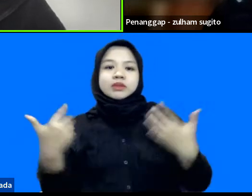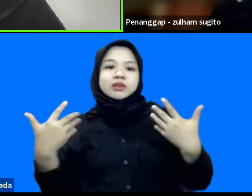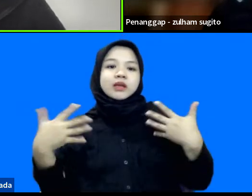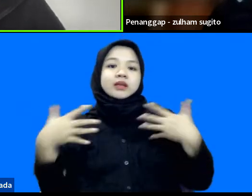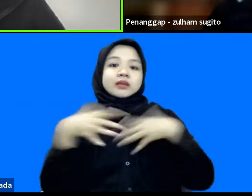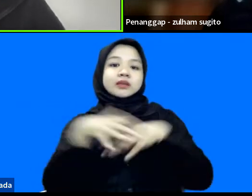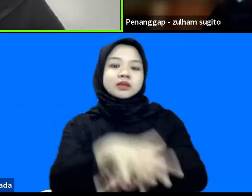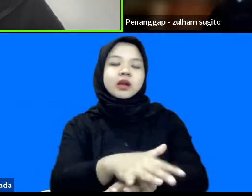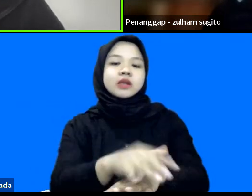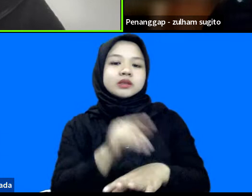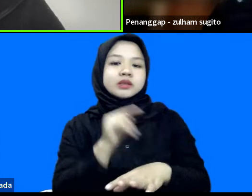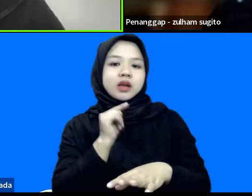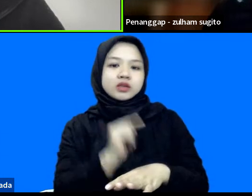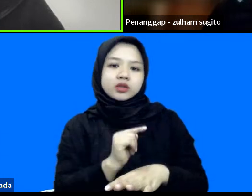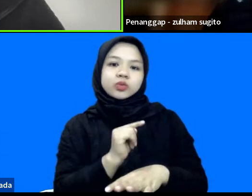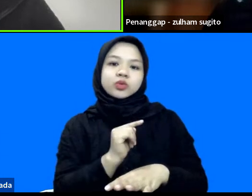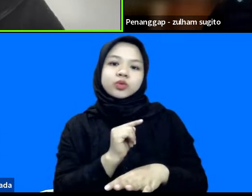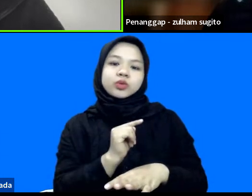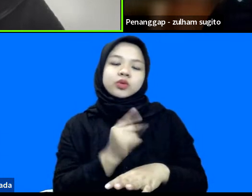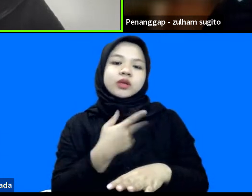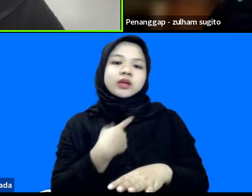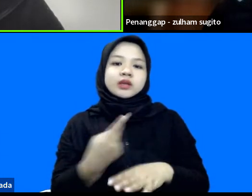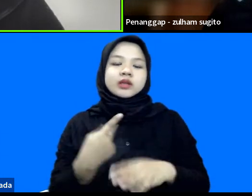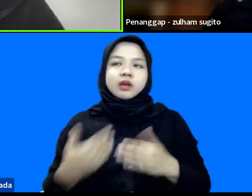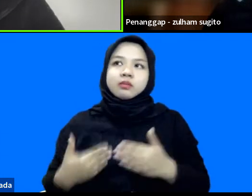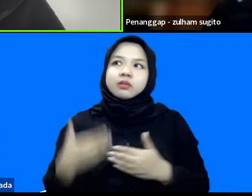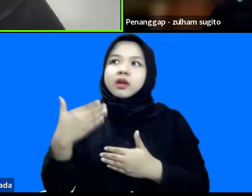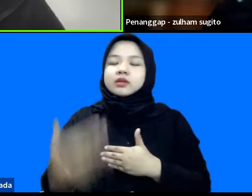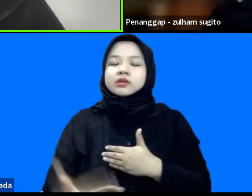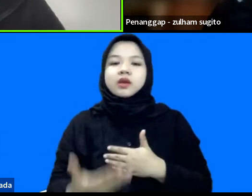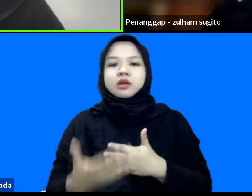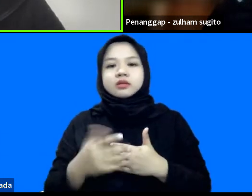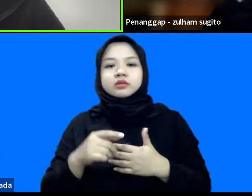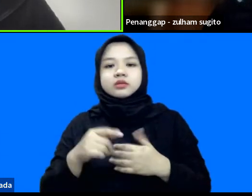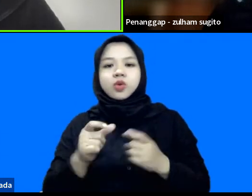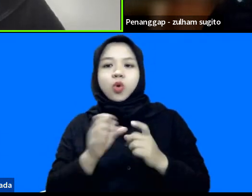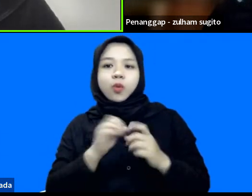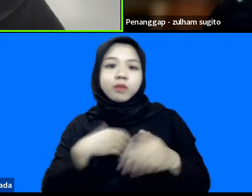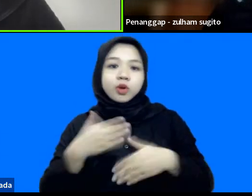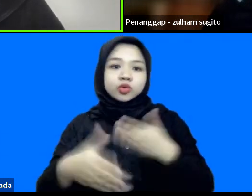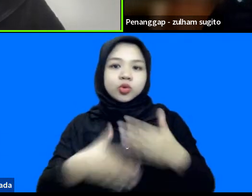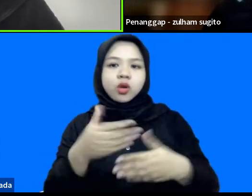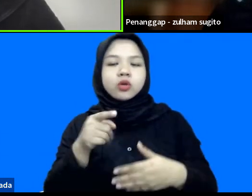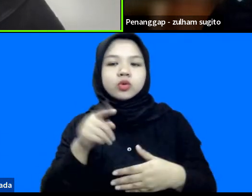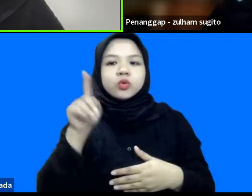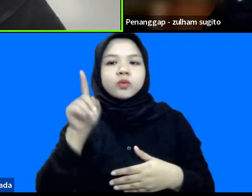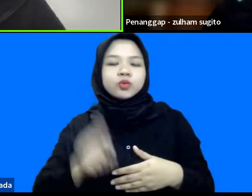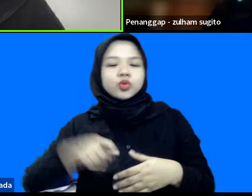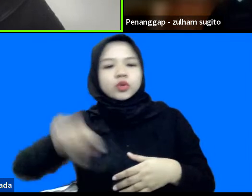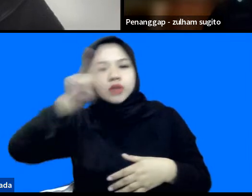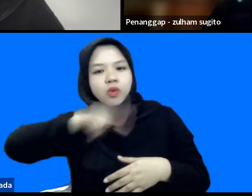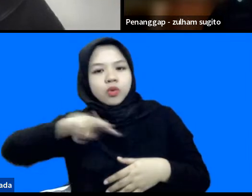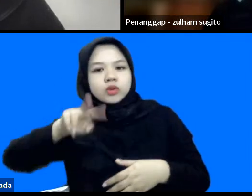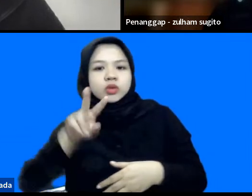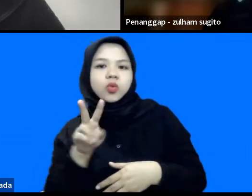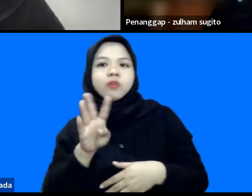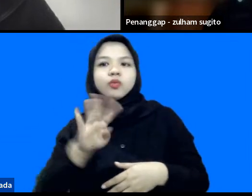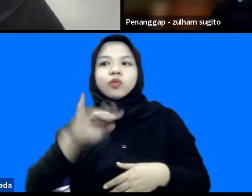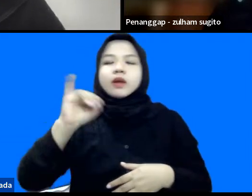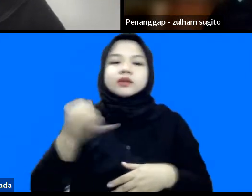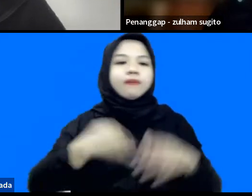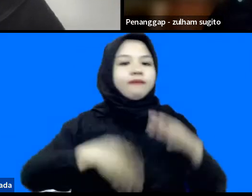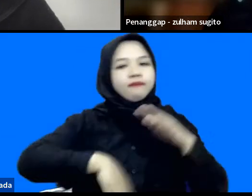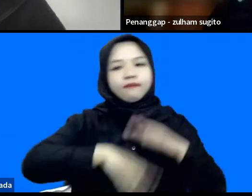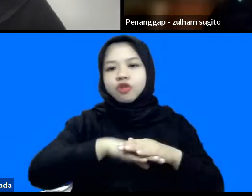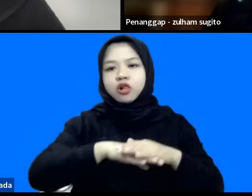itu dan kita beranjak dari prototyping kepada operasional itu memang perlu diawasi 24-7 ini yang menjadi